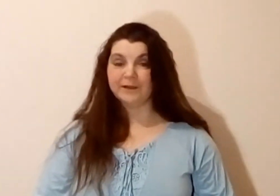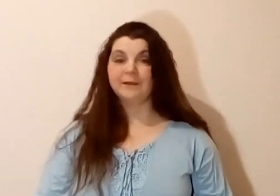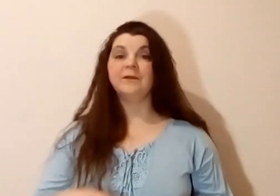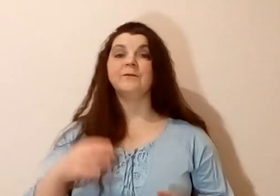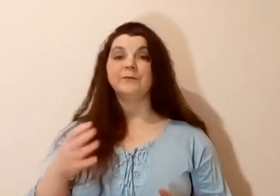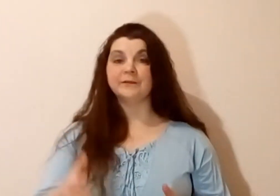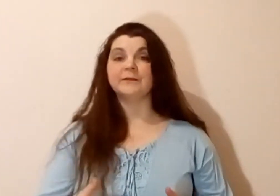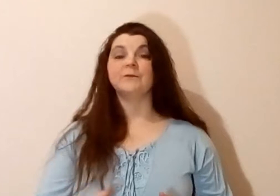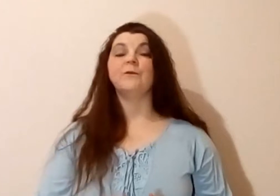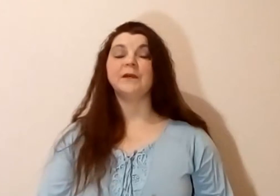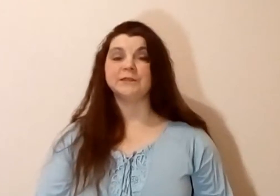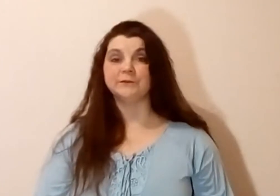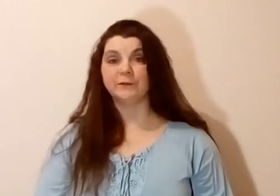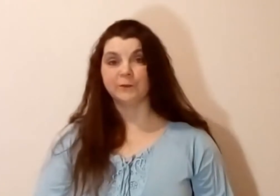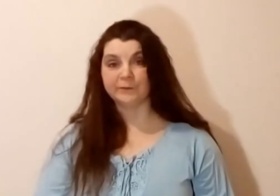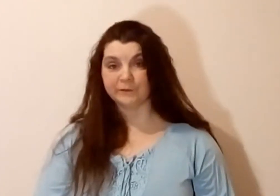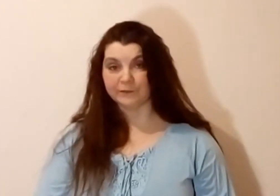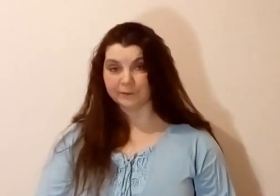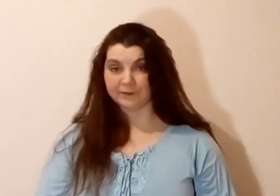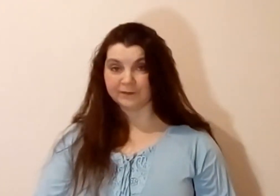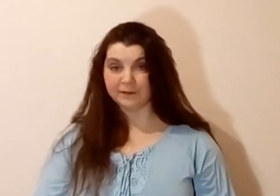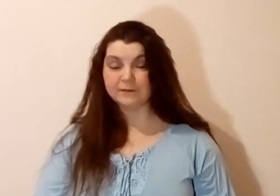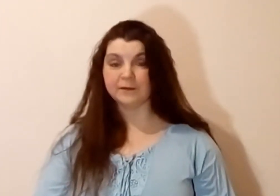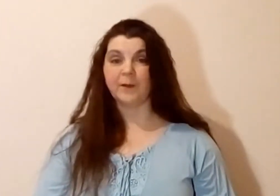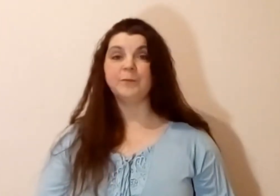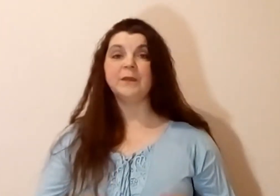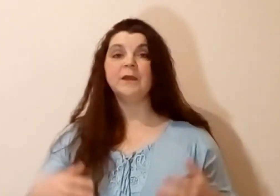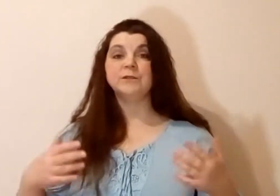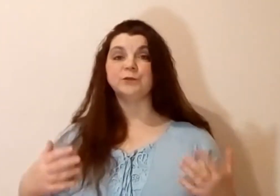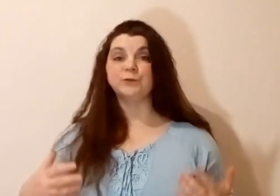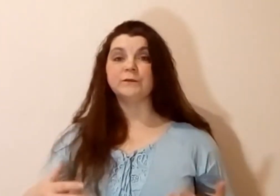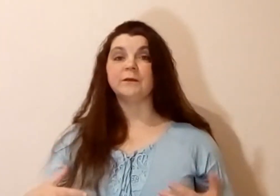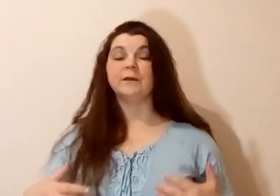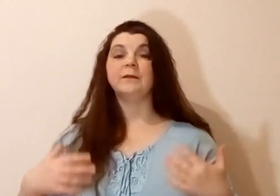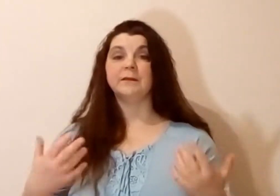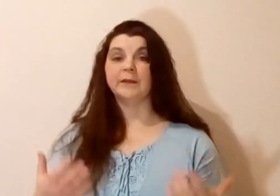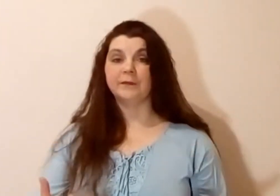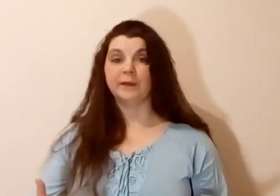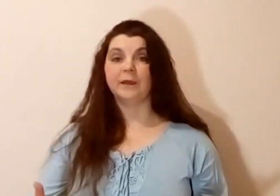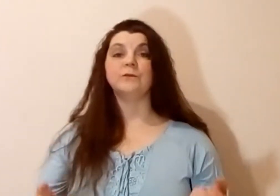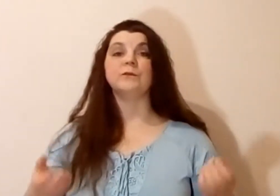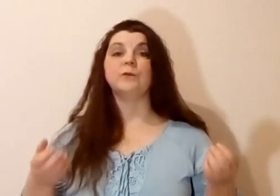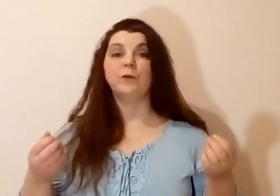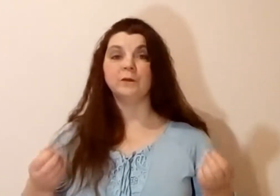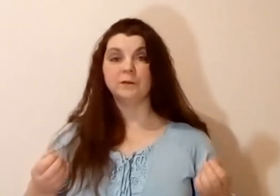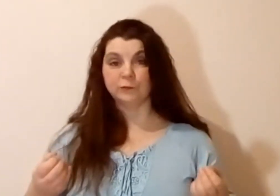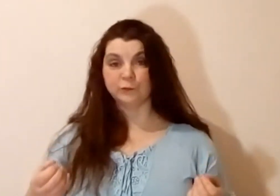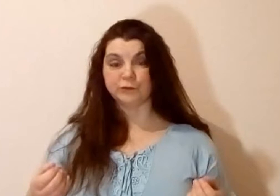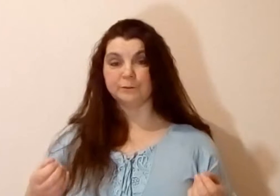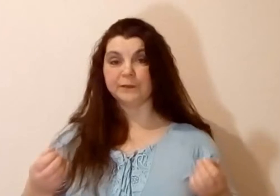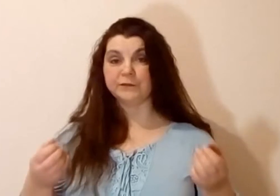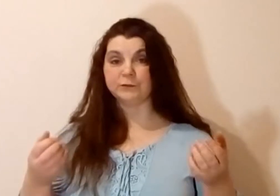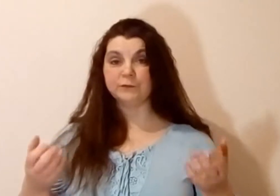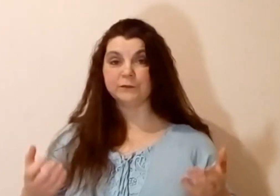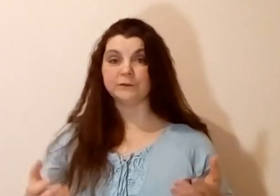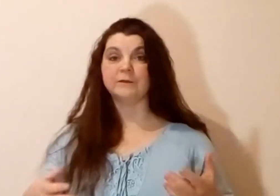вызвать у вашего собственного собеседника чувство доверия, то есть он должен почувствовать,